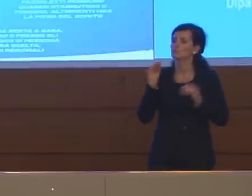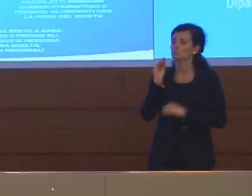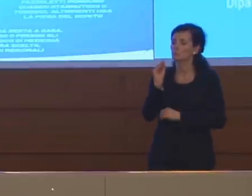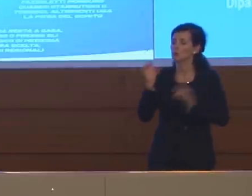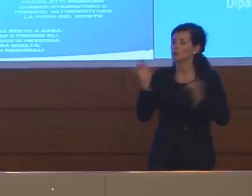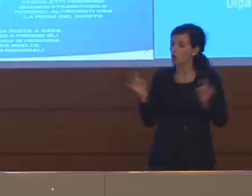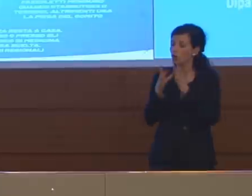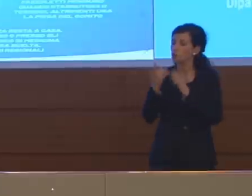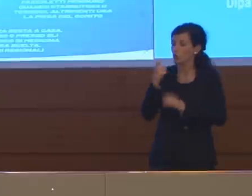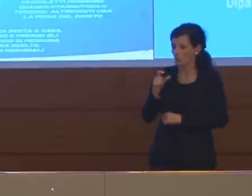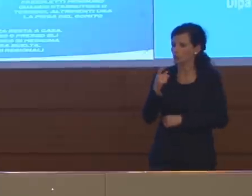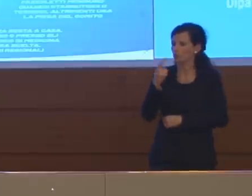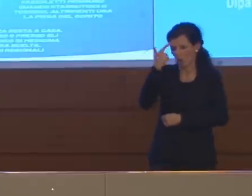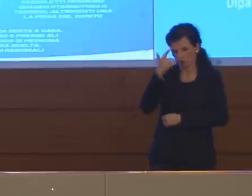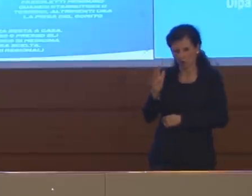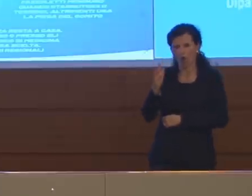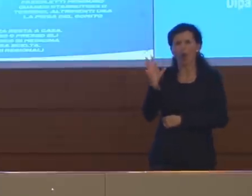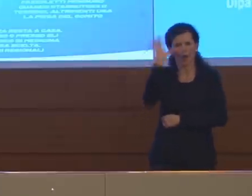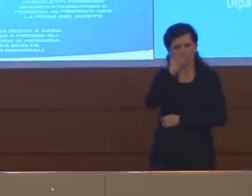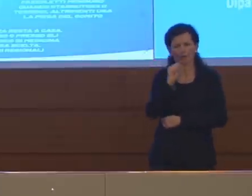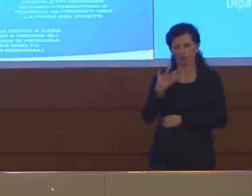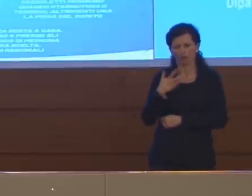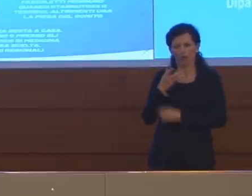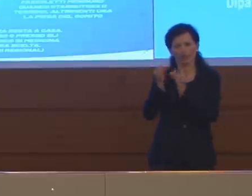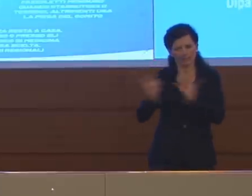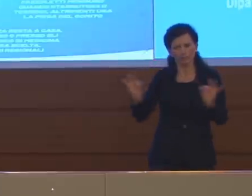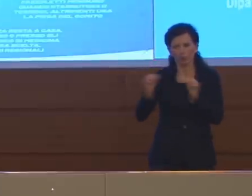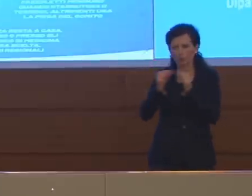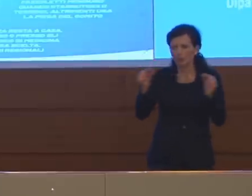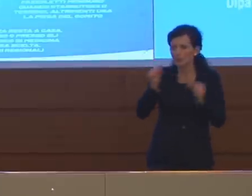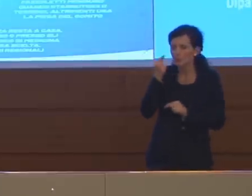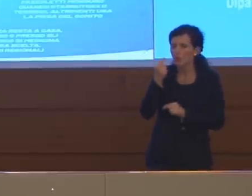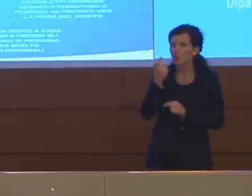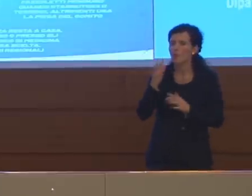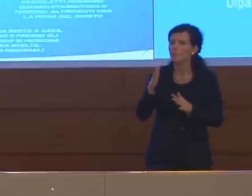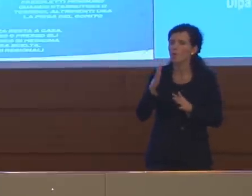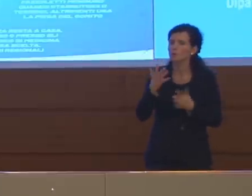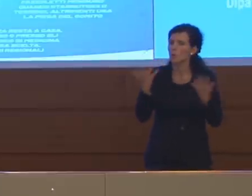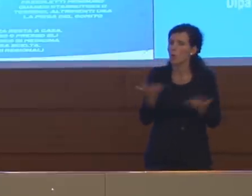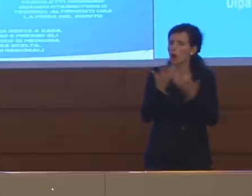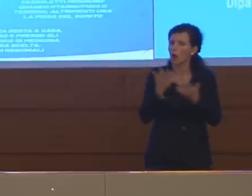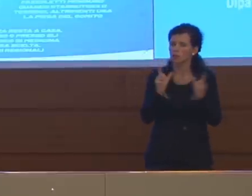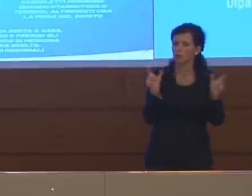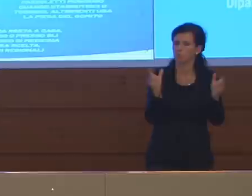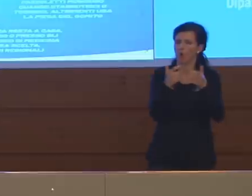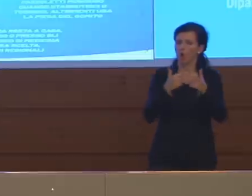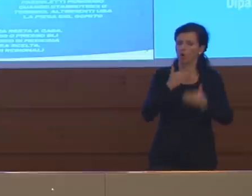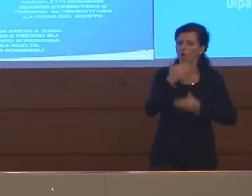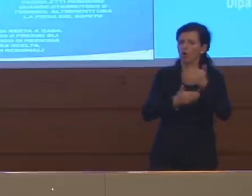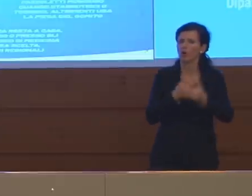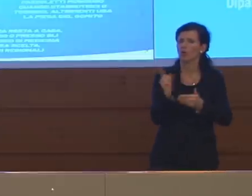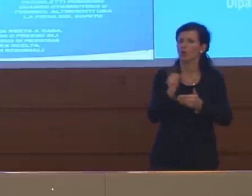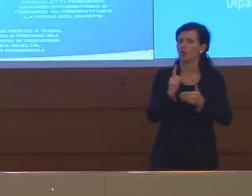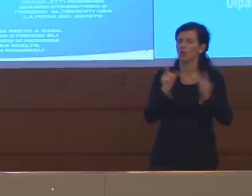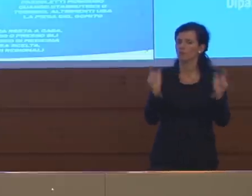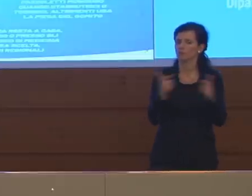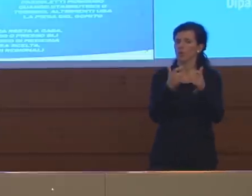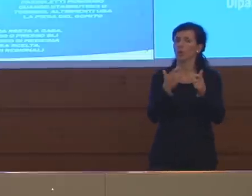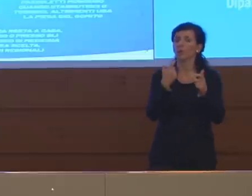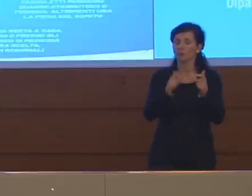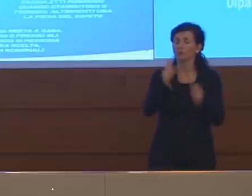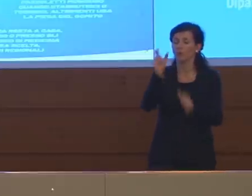momento ci sono però evidentemente c'è ancora qualcosa che non funziona nel modo corretto perché poi continuiamo ad avere queste